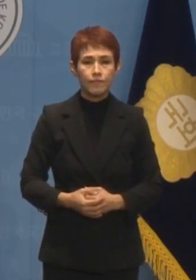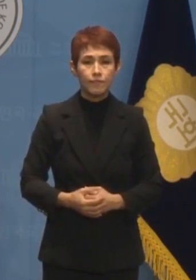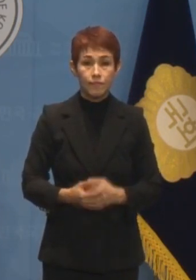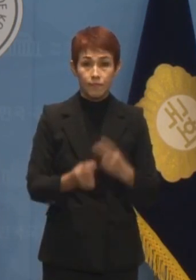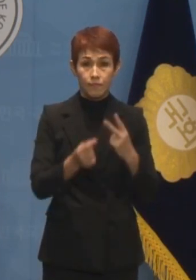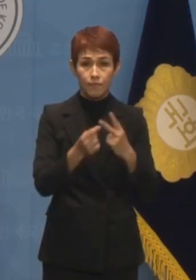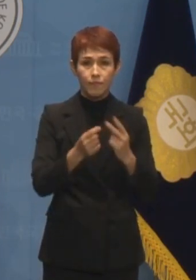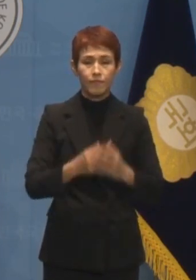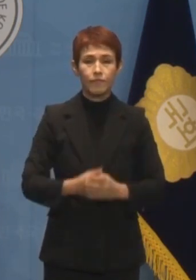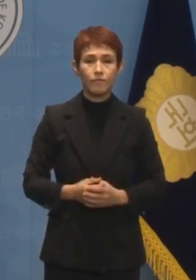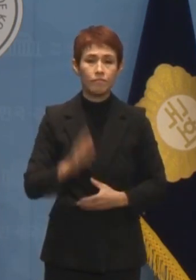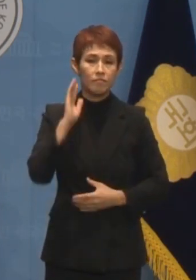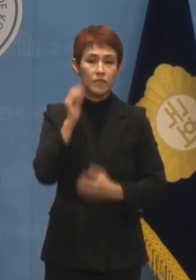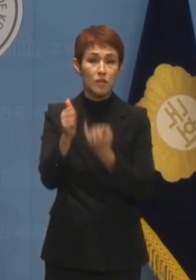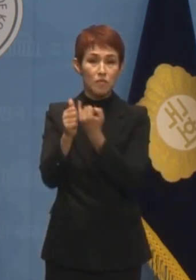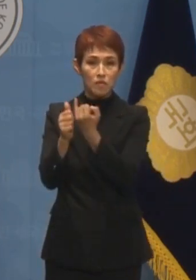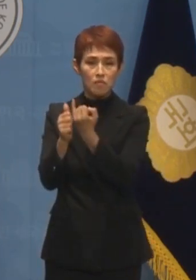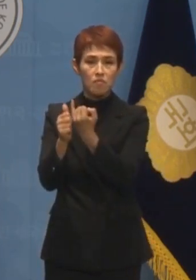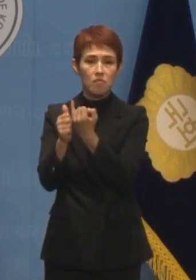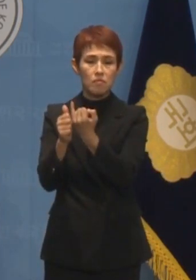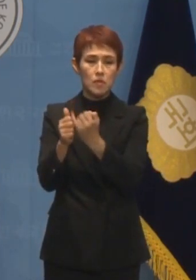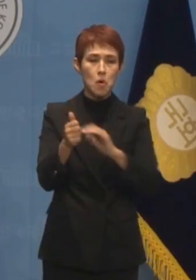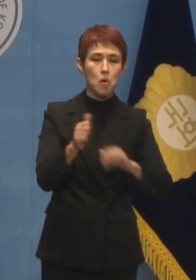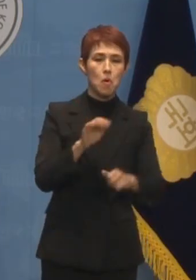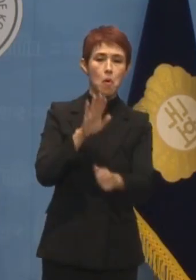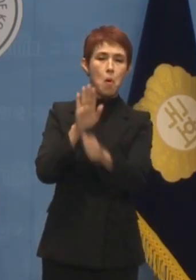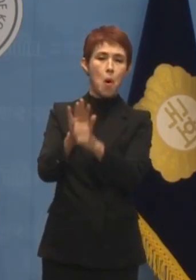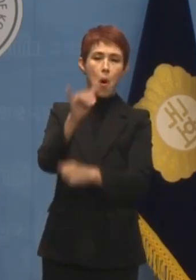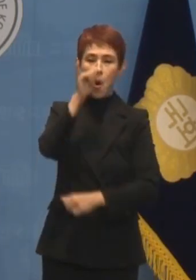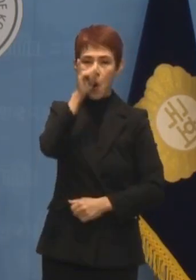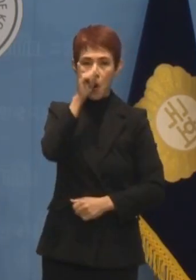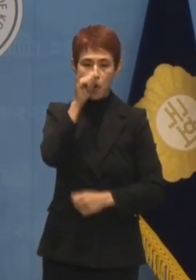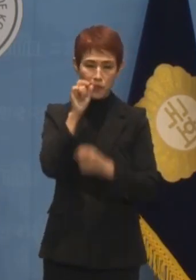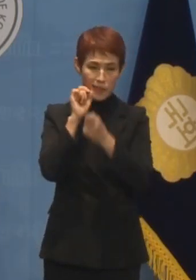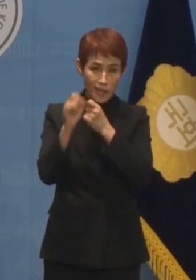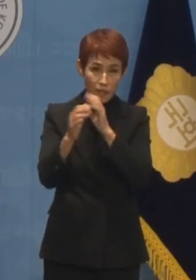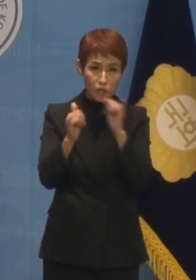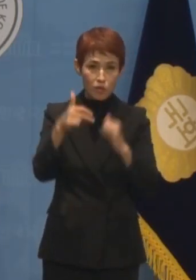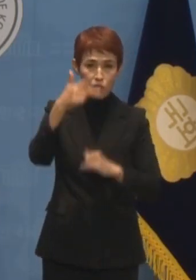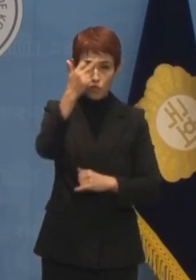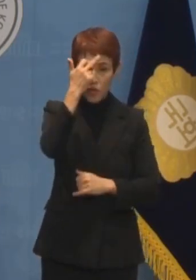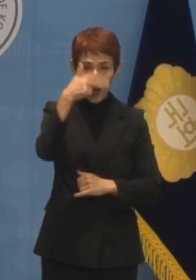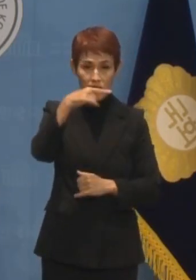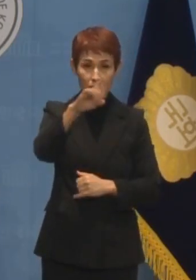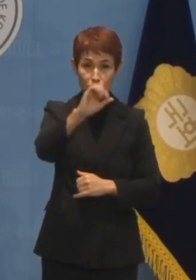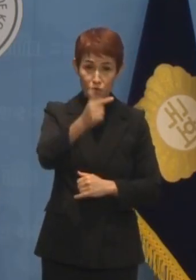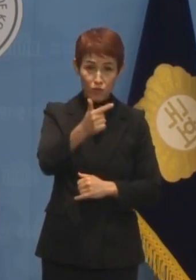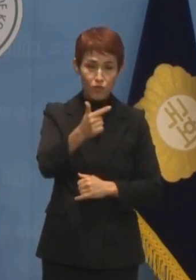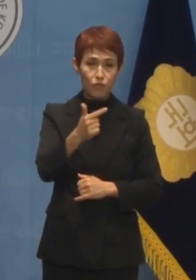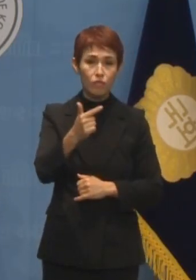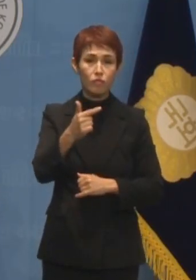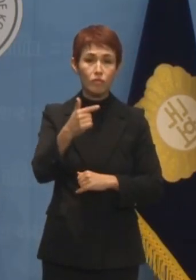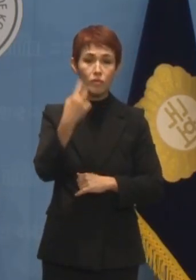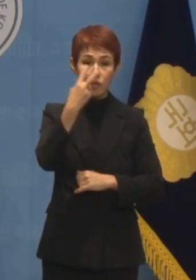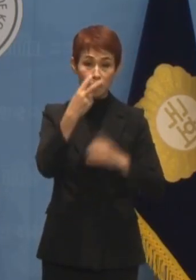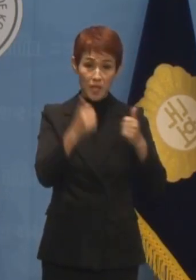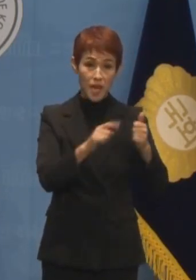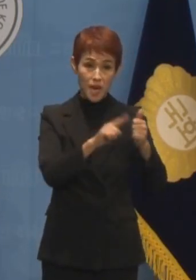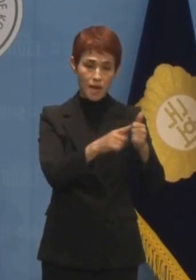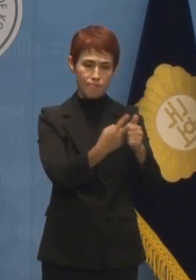김건희 로펌으로 전락한 대국민 사기꾼 최재훈 부장검사를 탈핵하겠습니다.